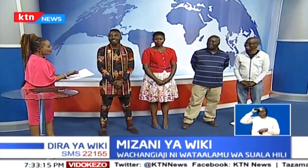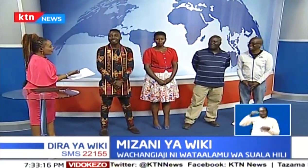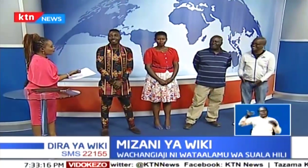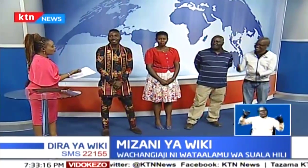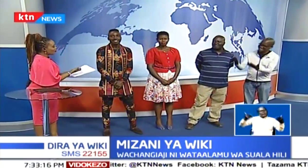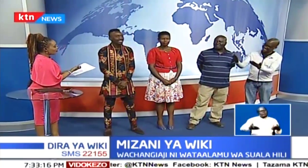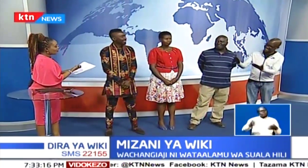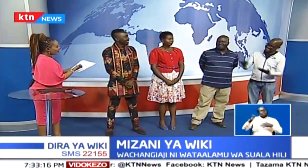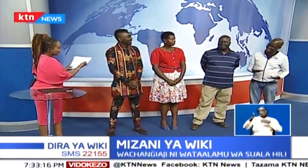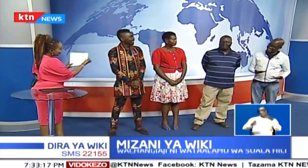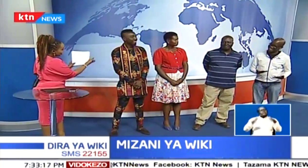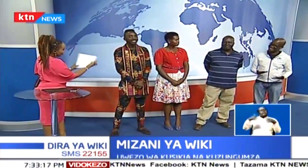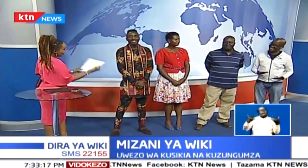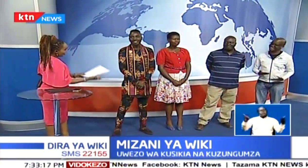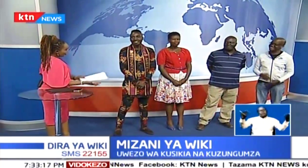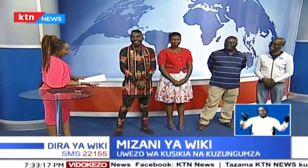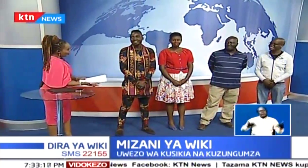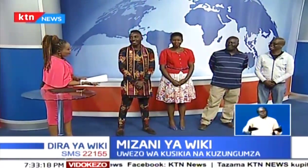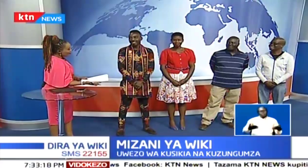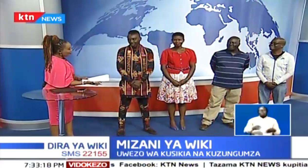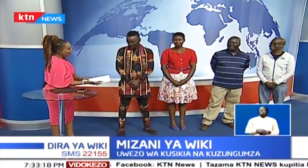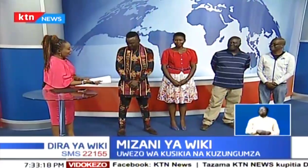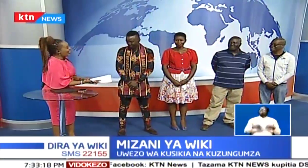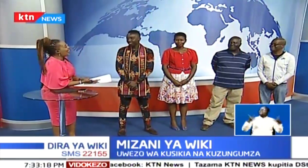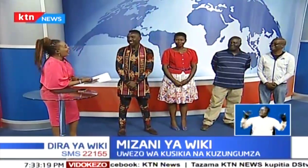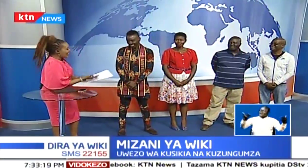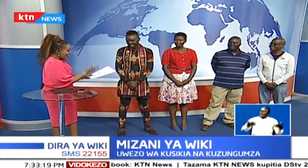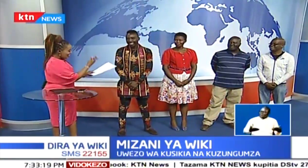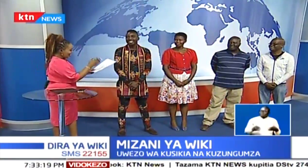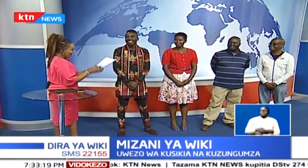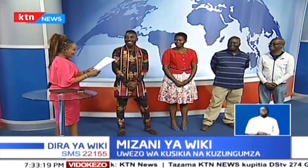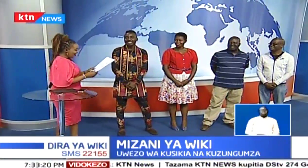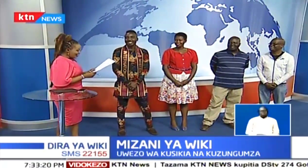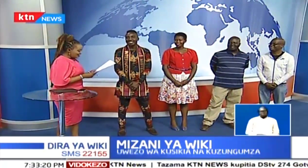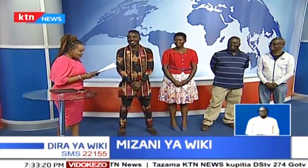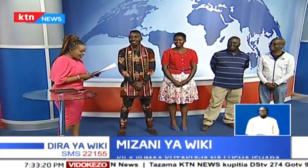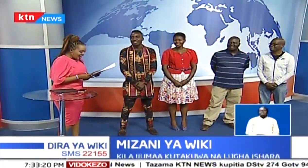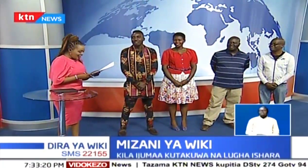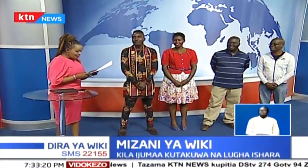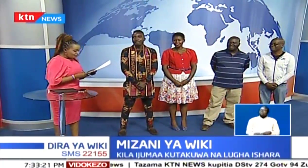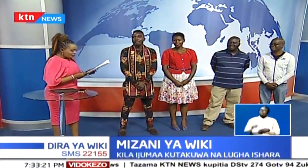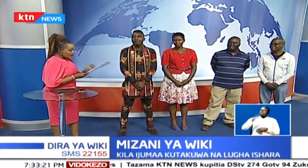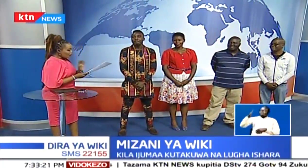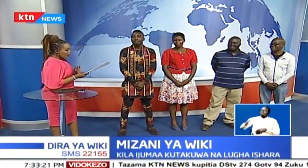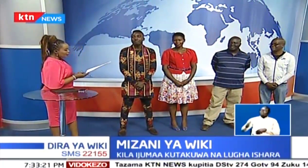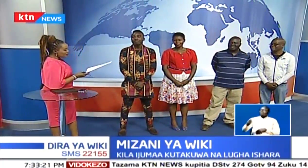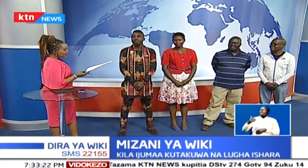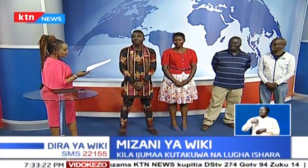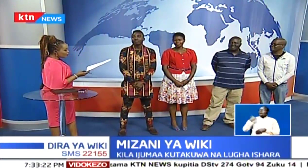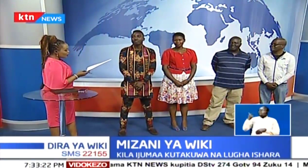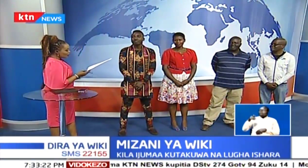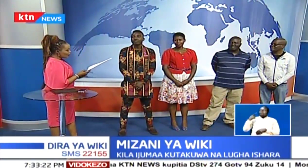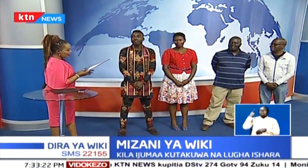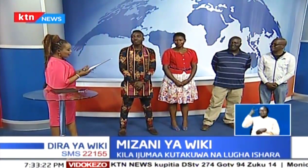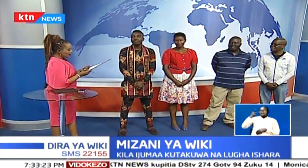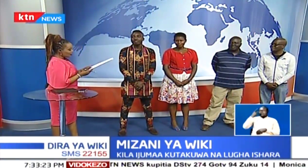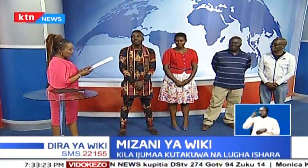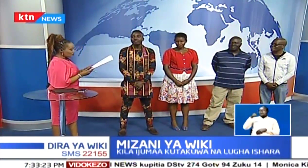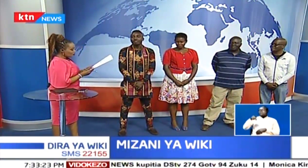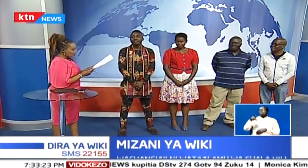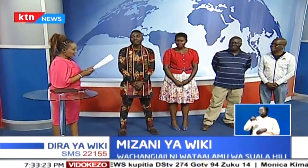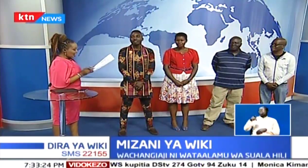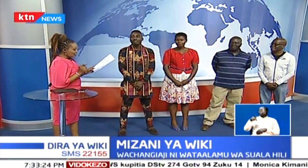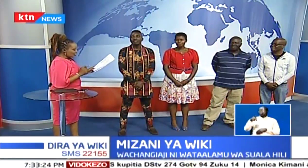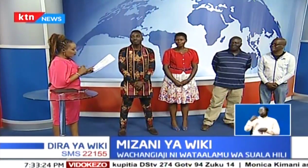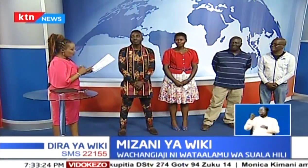nafanya vipi. Karibu. Na kando yake tukonaye Patricia Mulongo ambayo ni